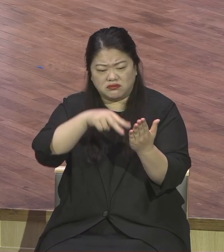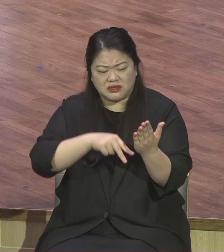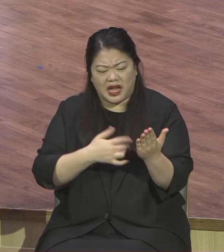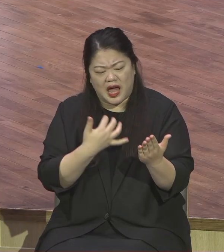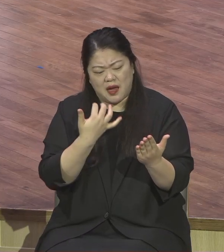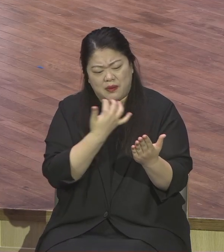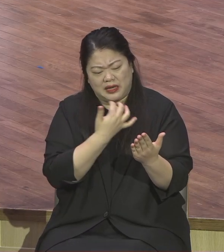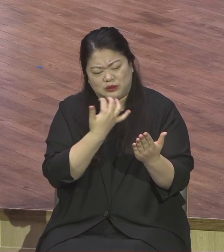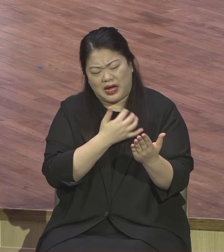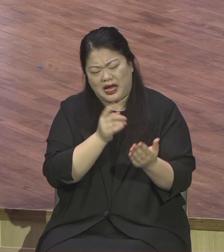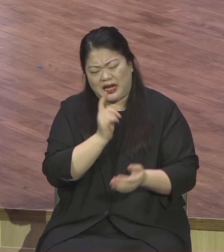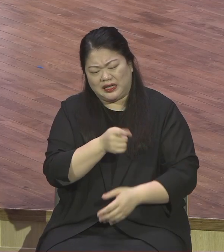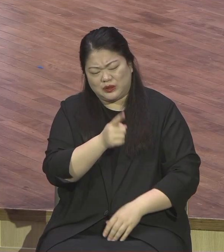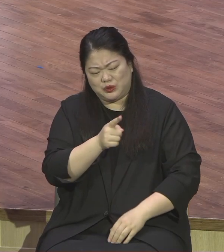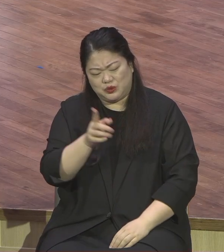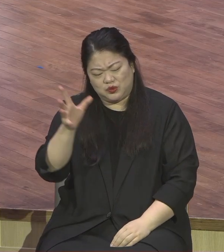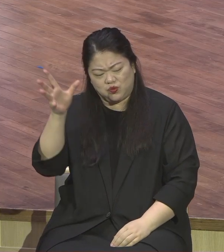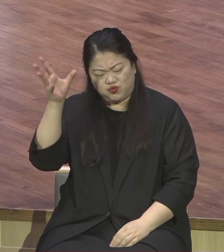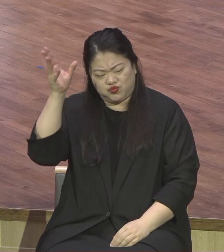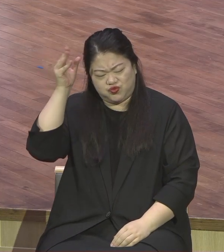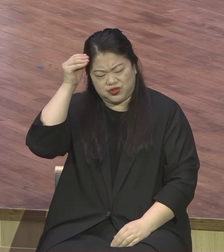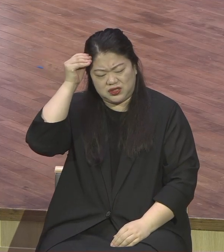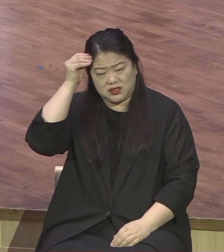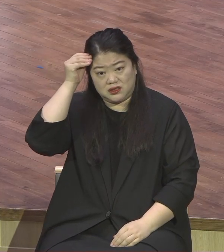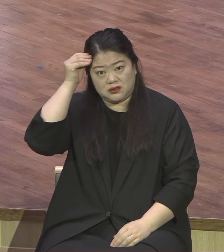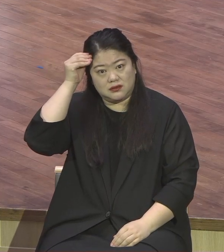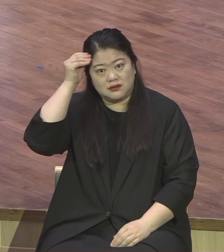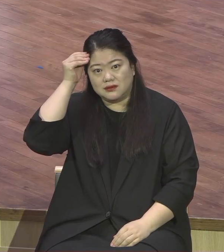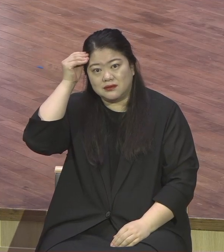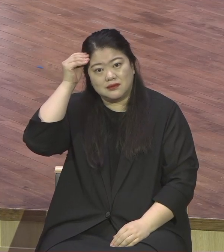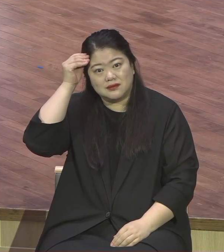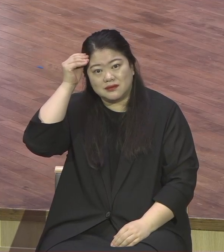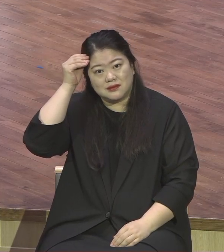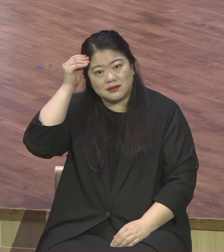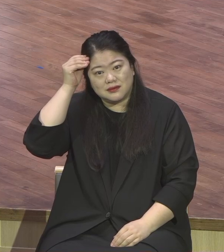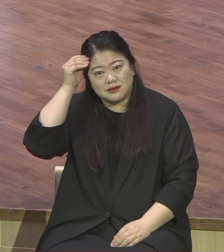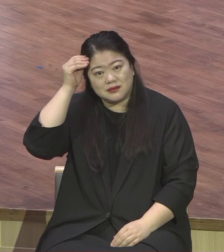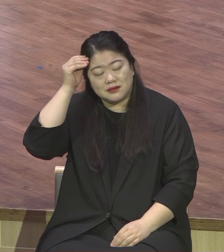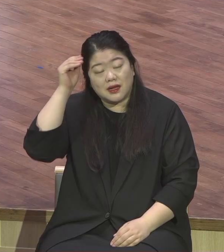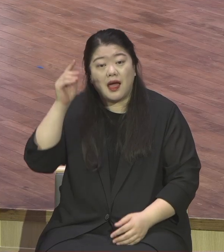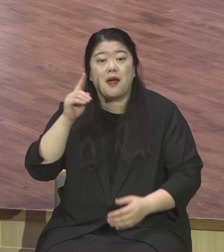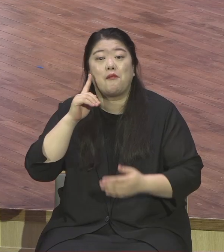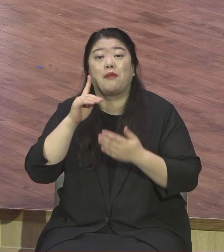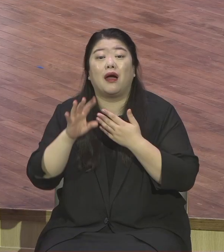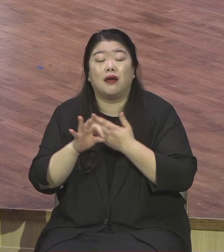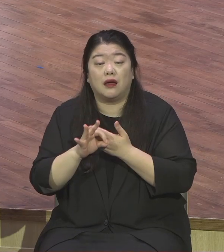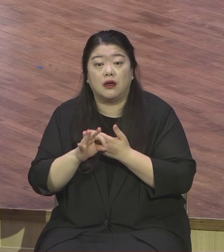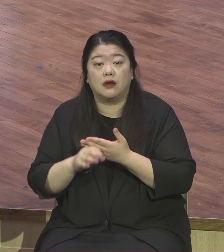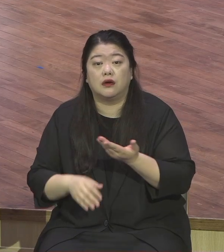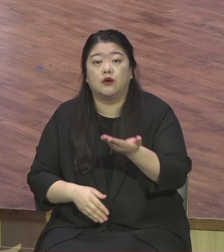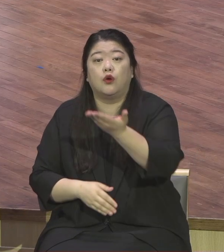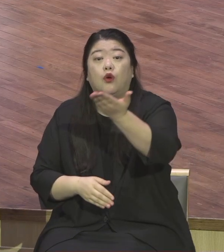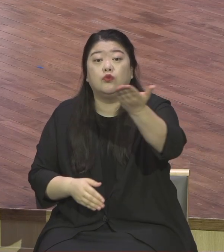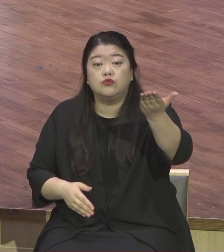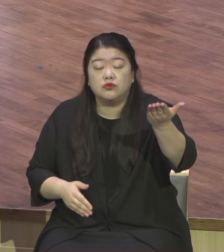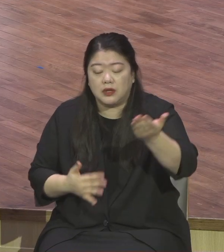그러나 여러분이 베드로와 같은 상황이 되어졌을 때 누가